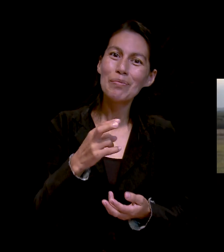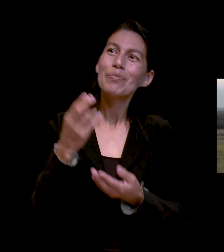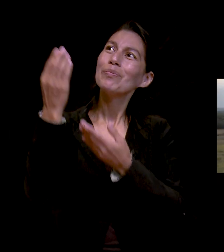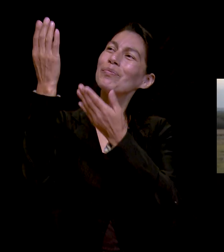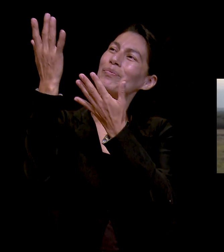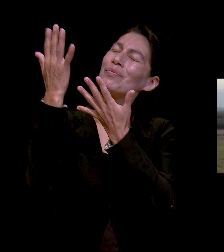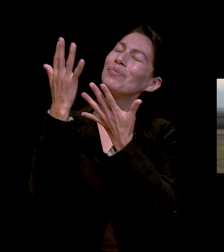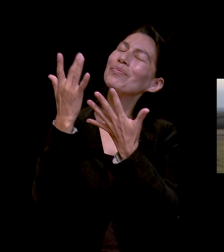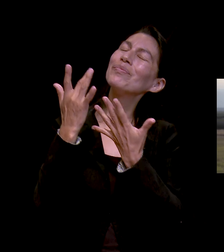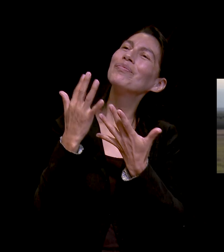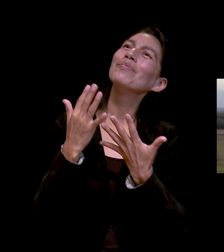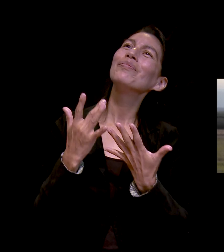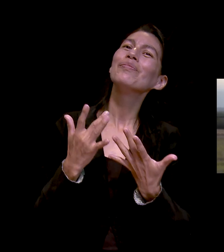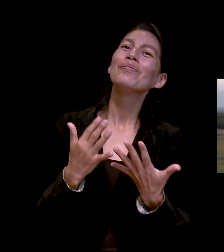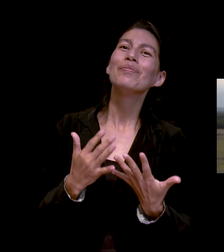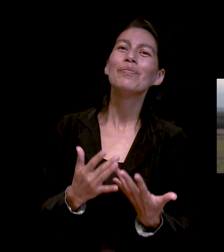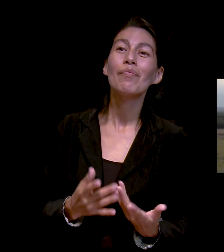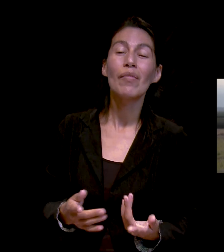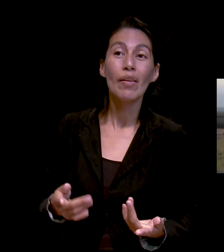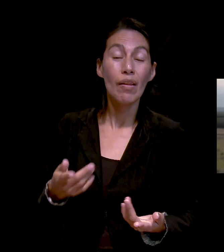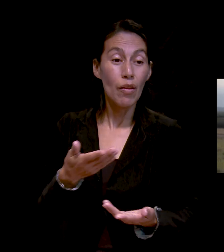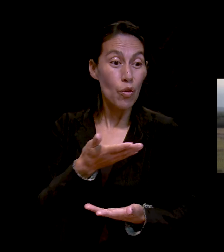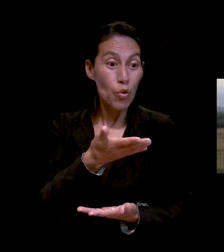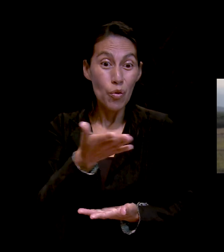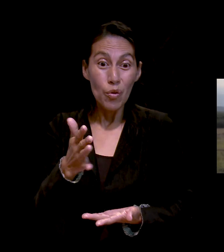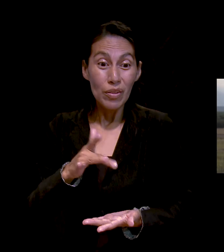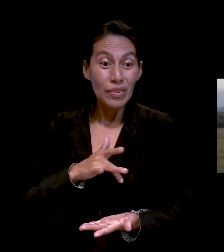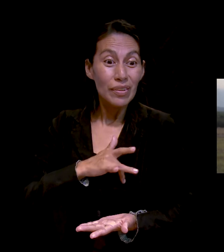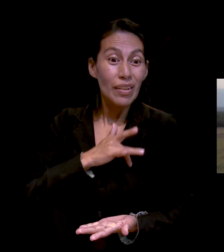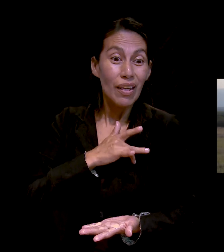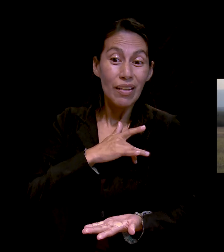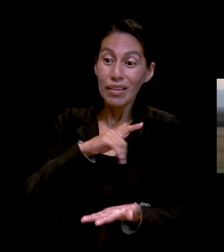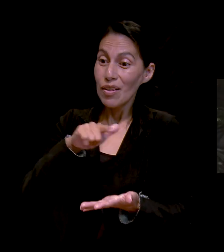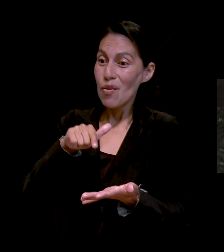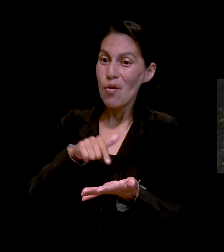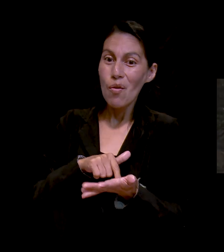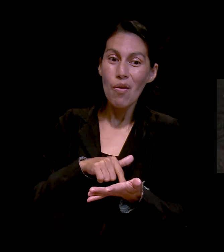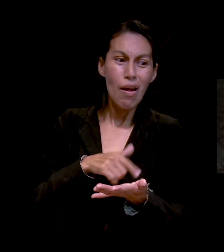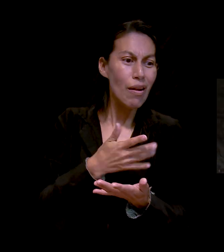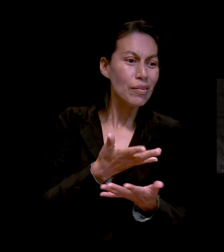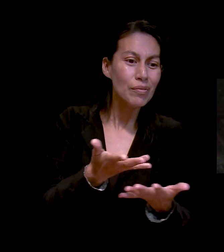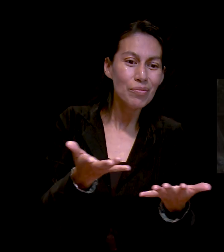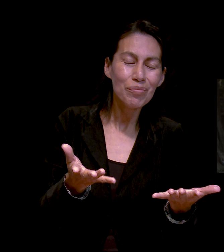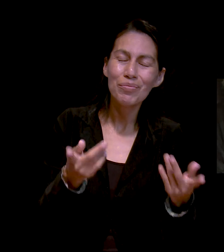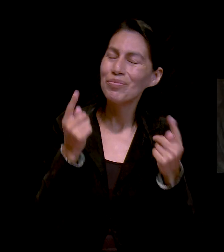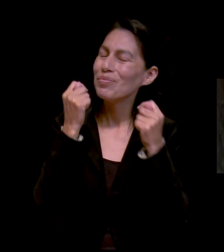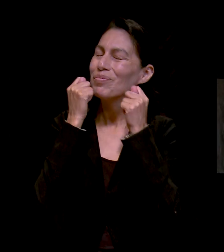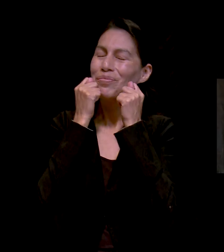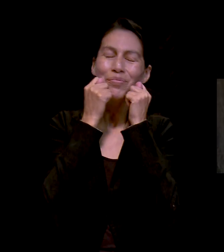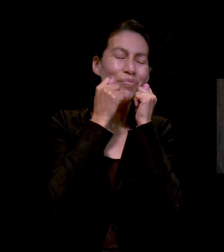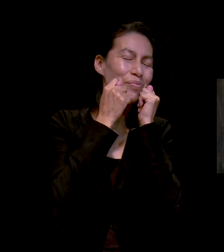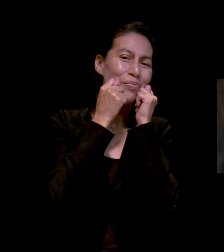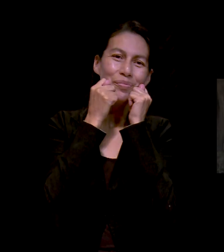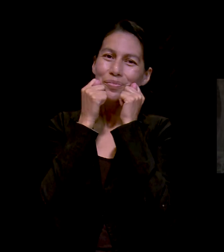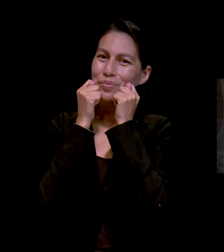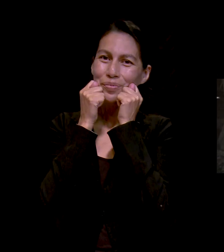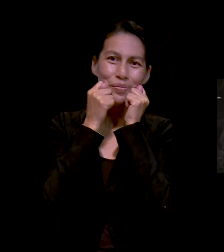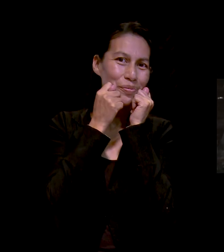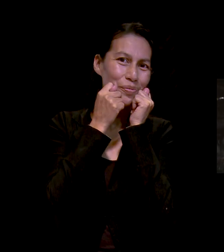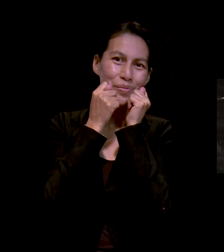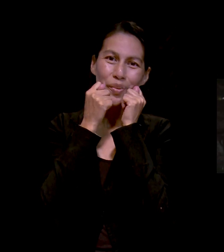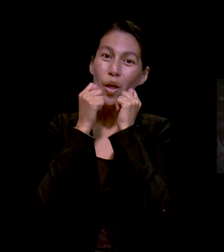cómo te encuentres, ni el lugar donde estés. Orar a Jesús